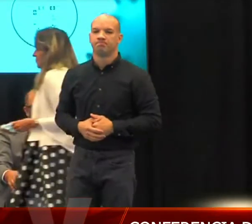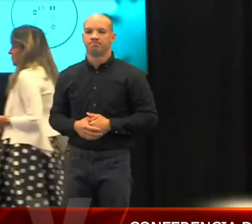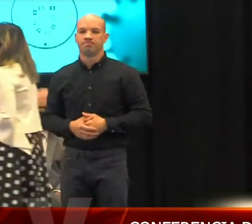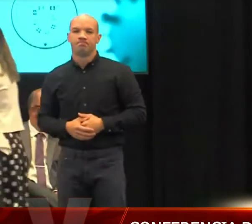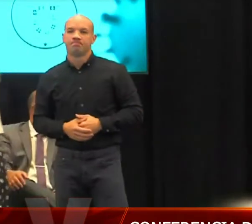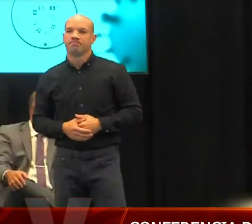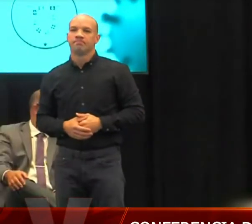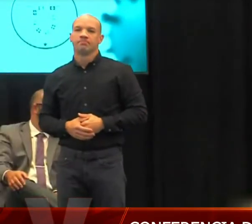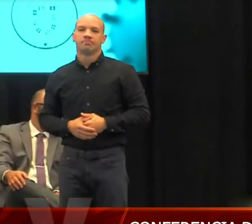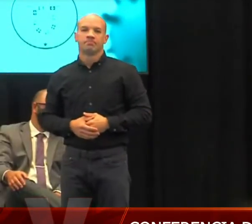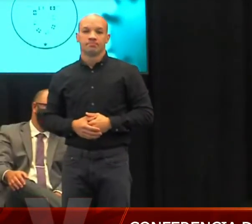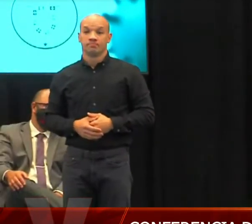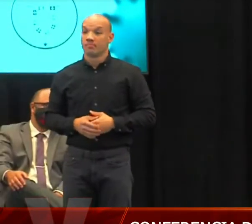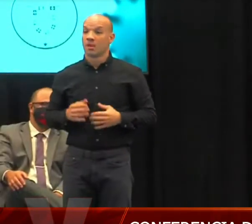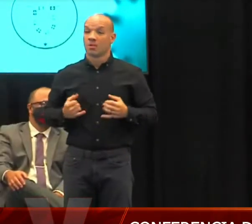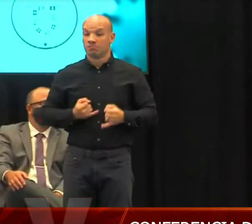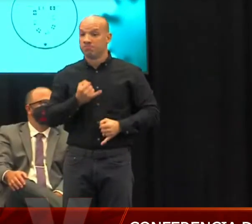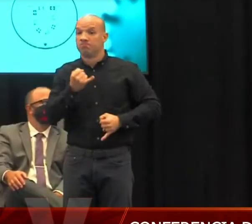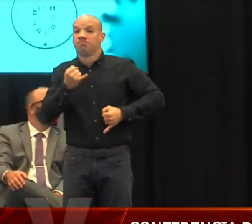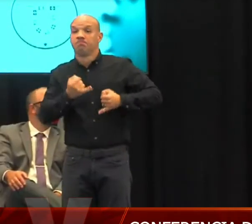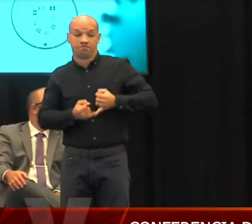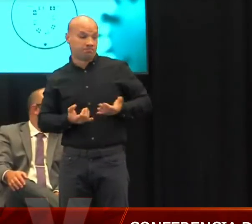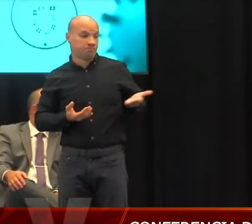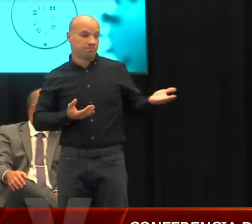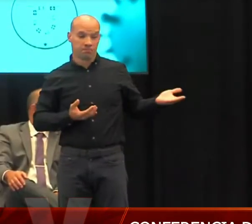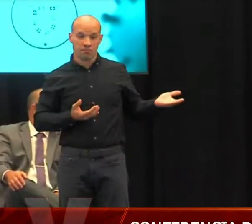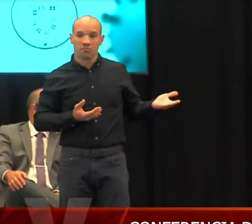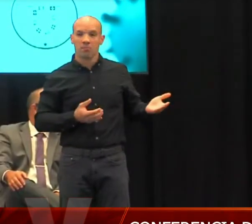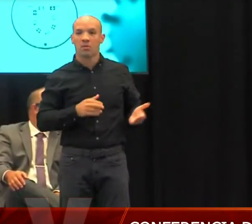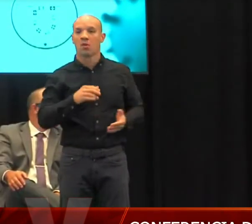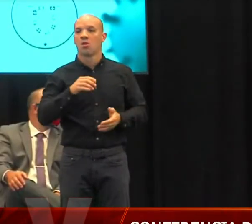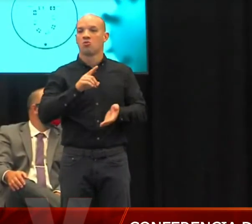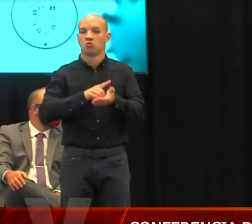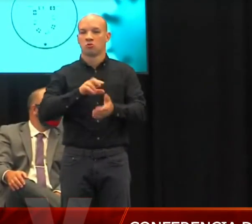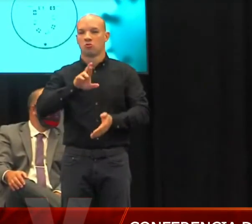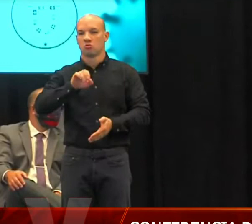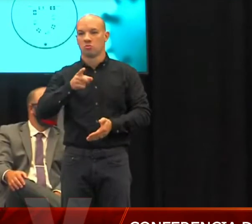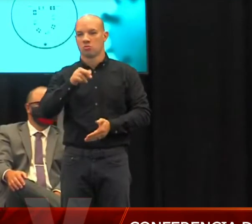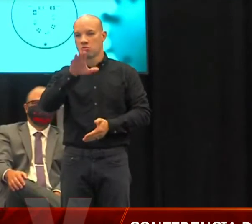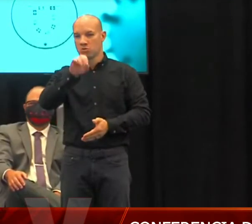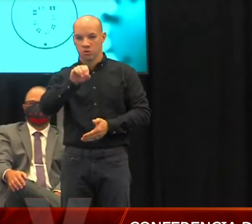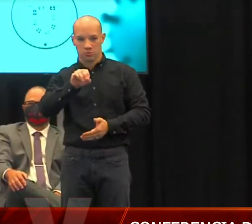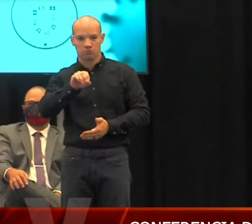Finalmente, vamos a dejar unas brevas palabras al doctor Rodríguez Orengo. Doctor, por favor.